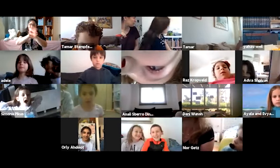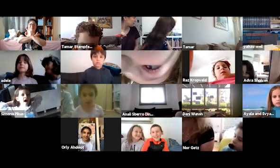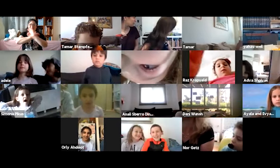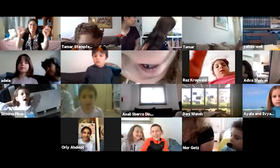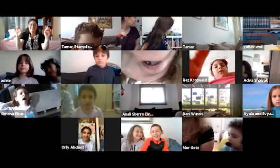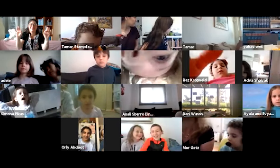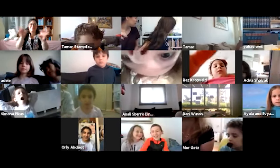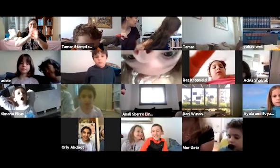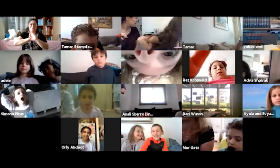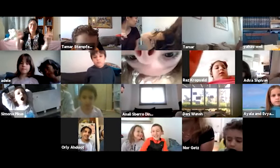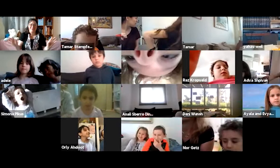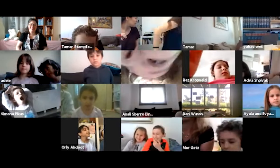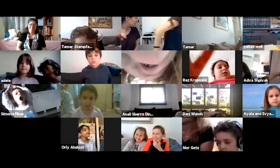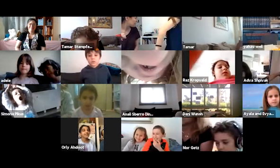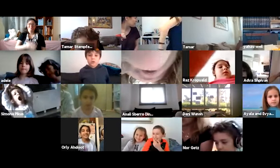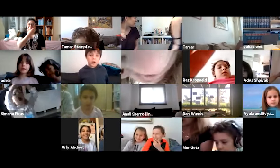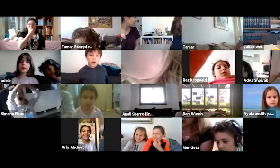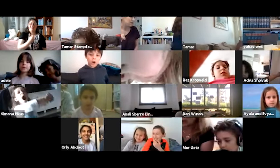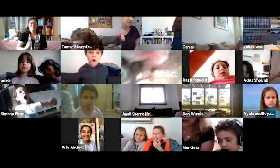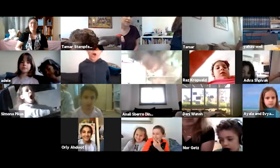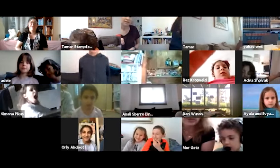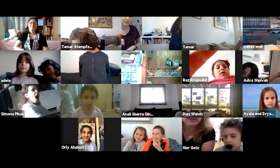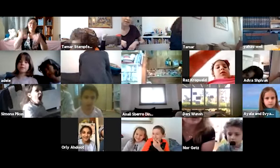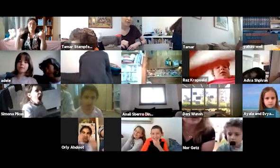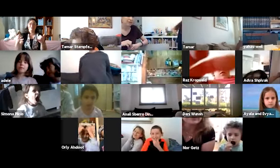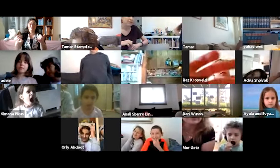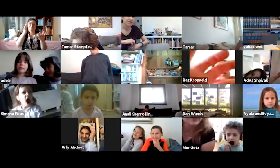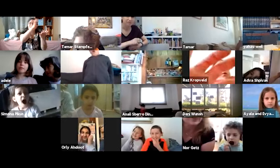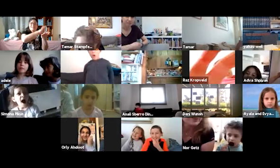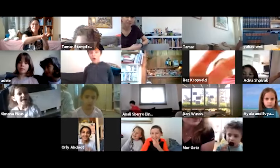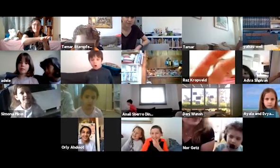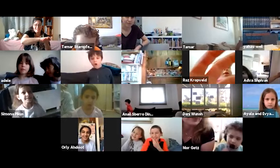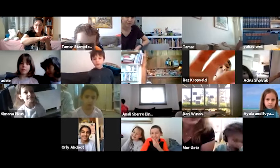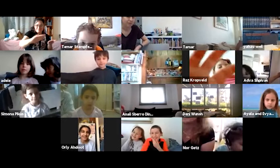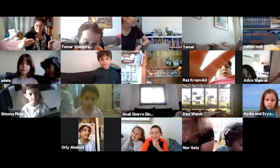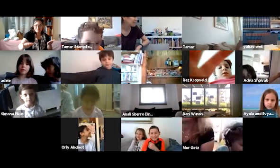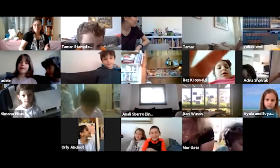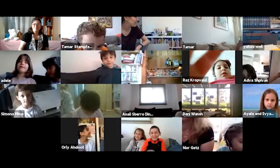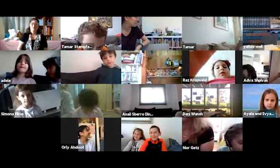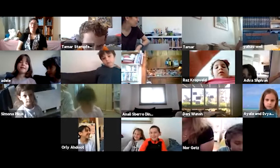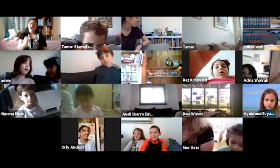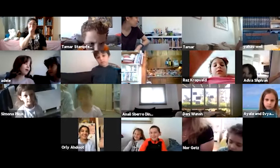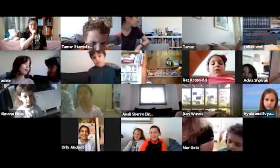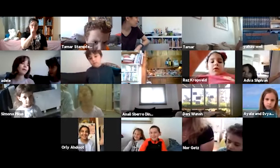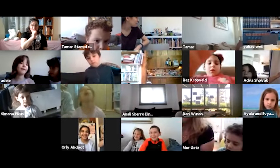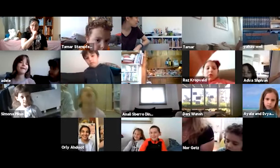מצוינים, מצוינות. יופי. אז עכשיו אנחנו נעשה מההתחלה. אני אשיר,